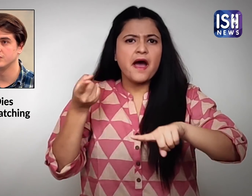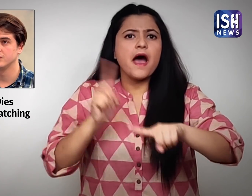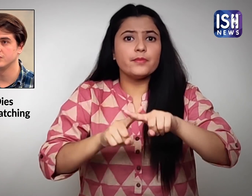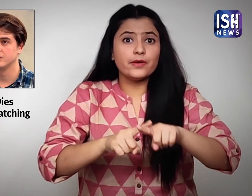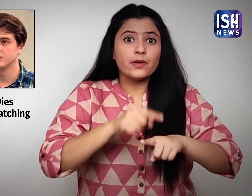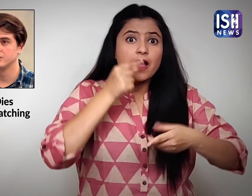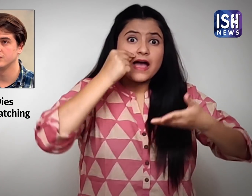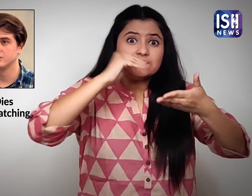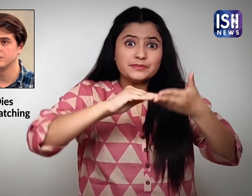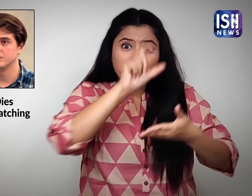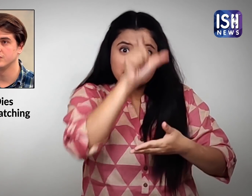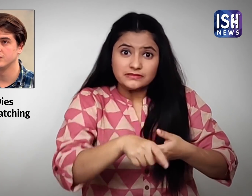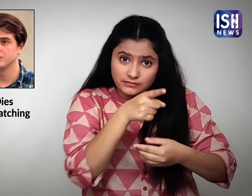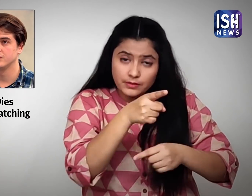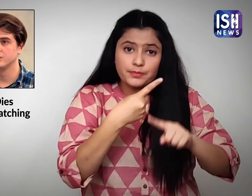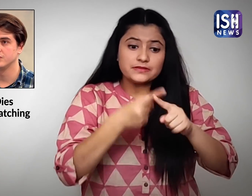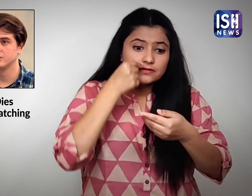और उन्हें क्वारंटेन किया गया